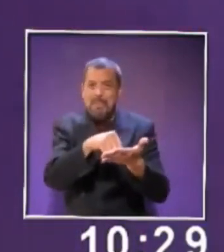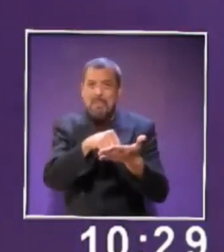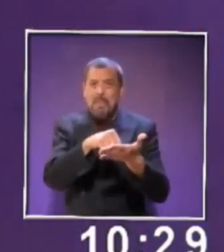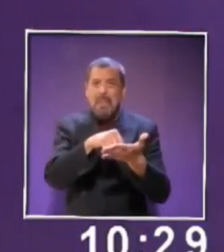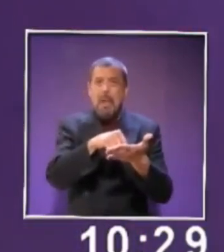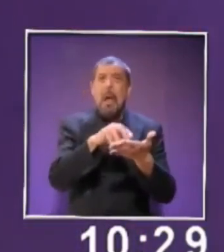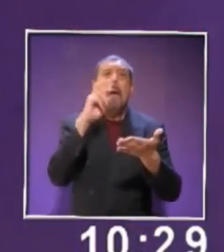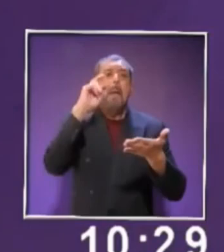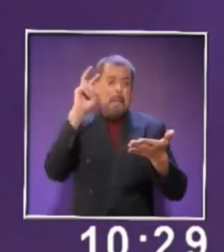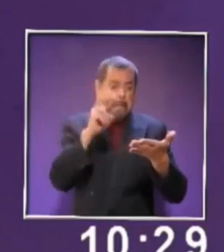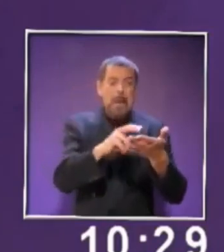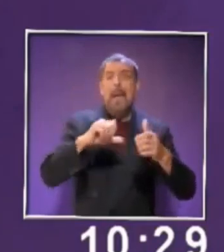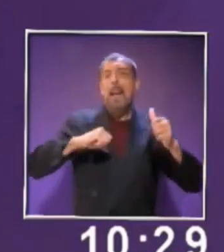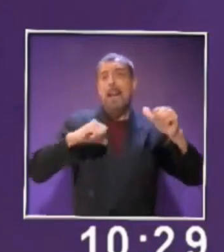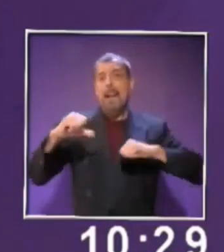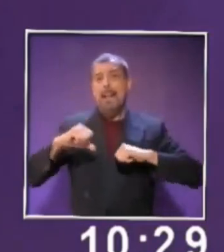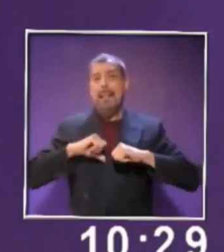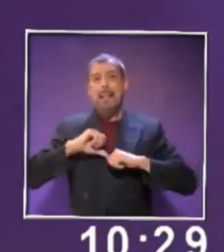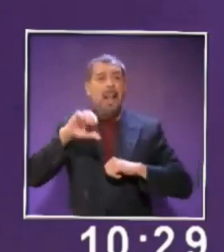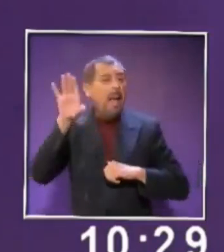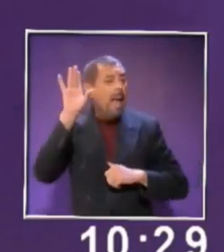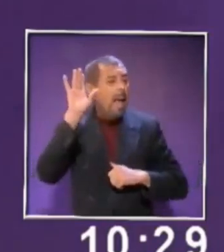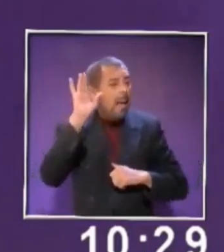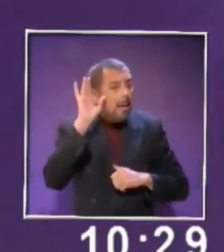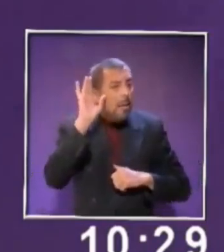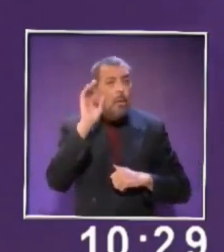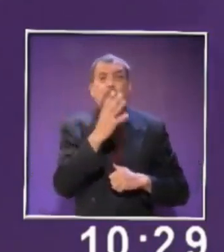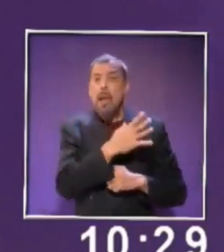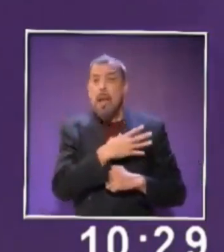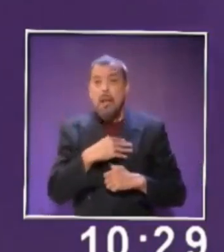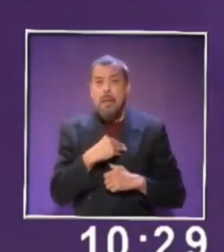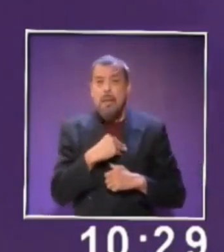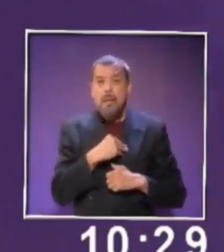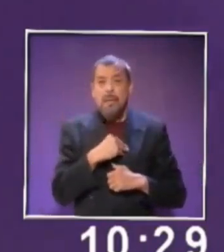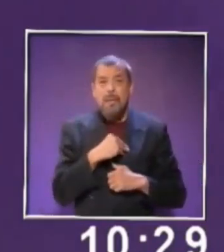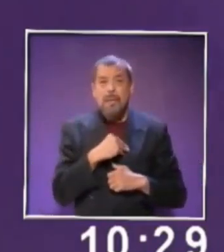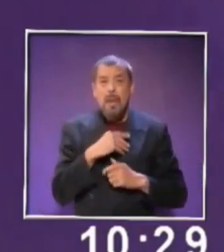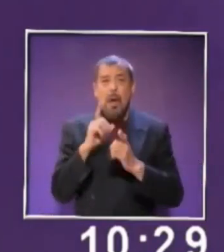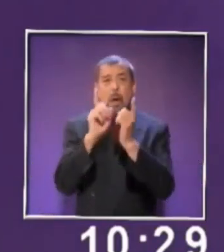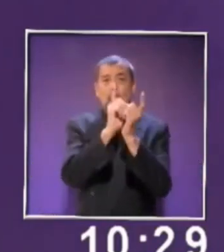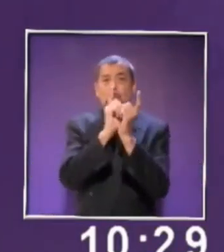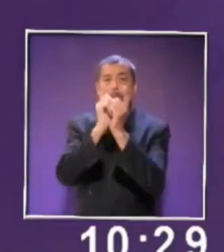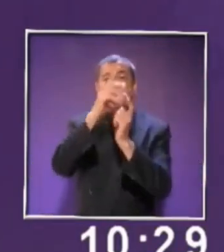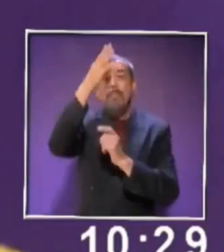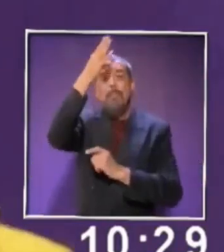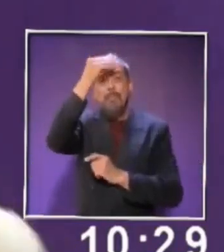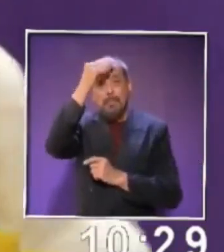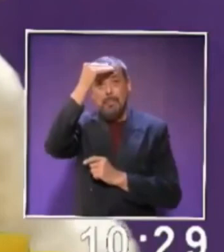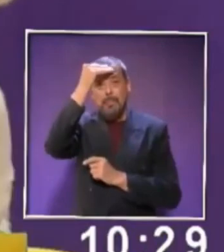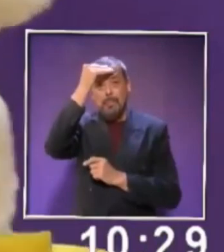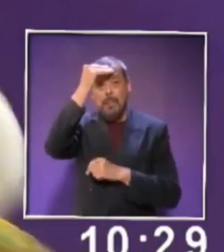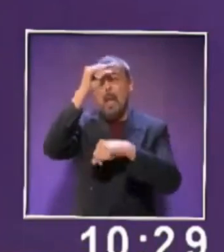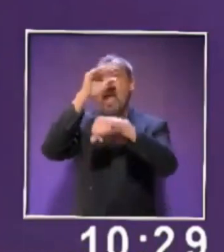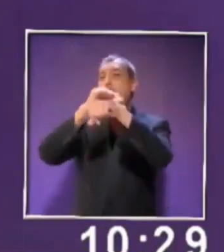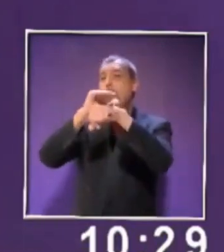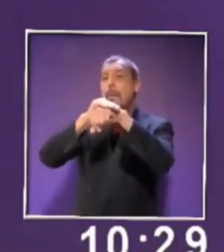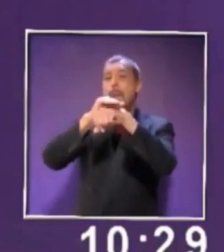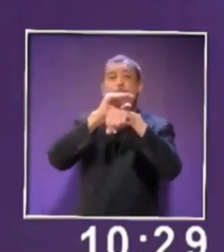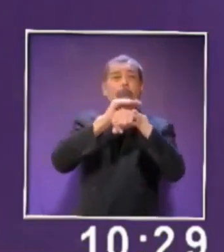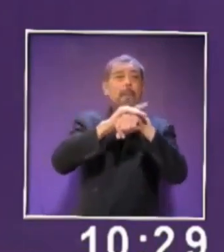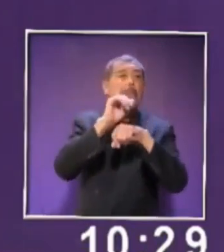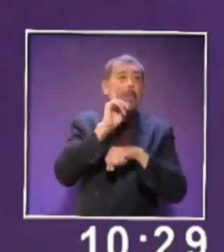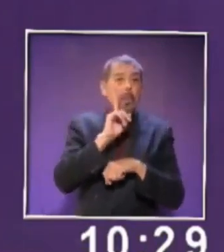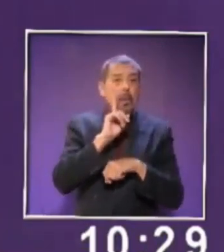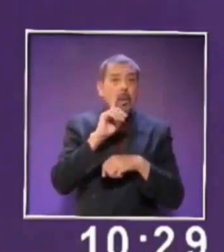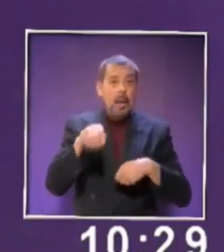hijo la actividad. Escuchen lo que el niño les diga y verán que juntos aprenderán. Amiguito, amiguita,